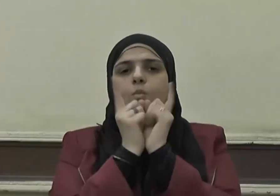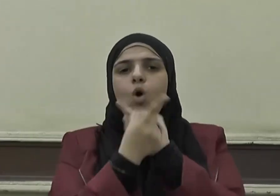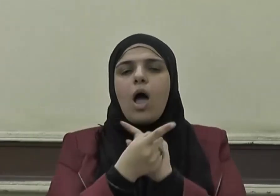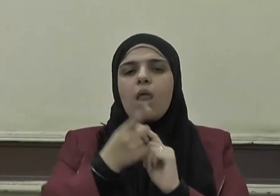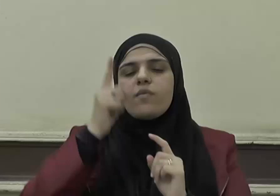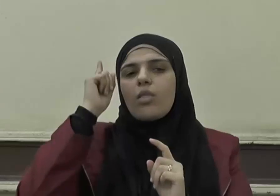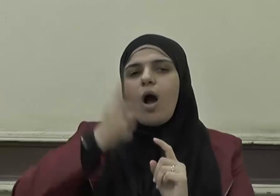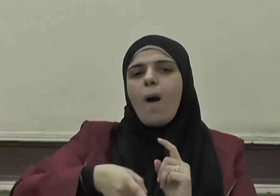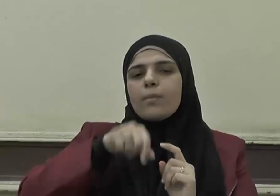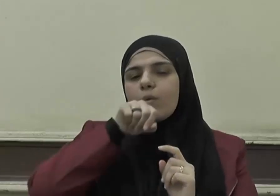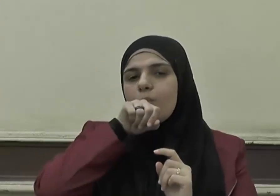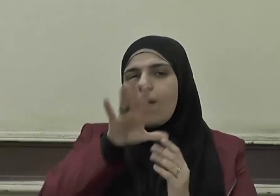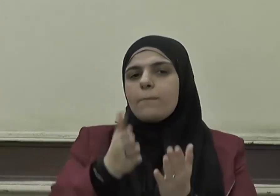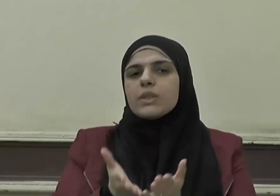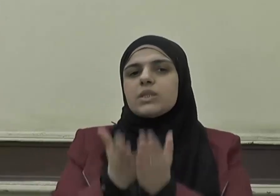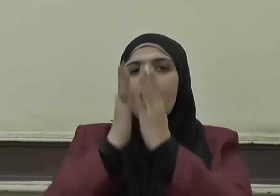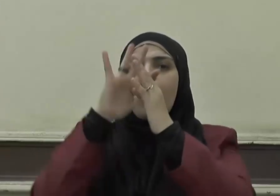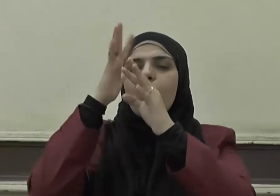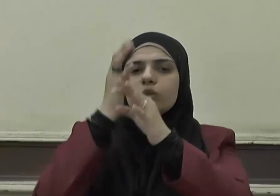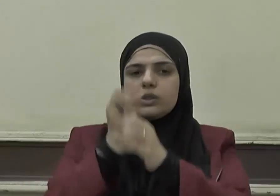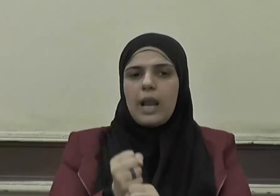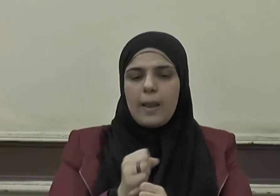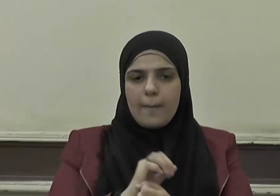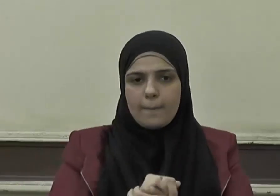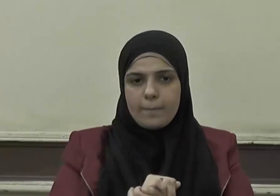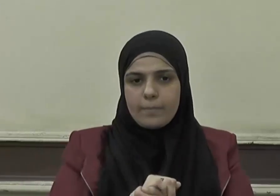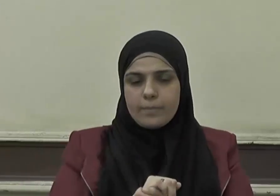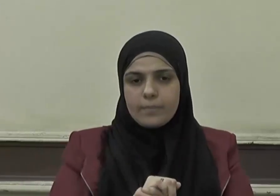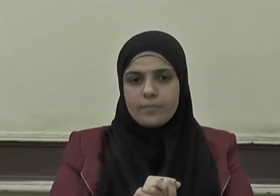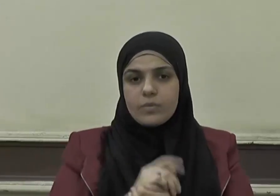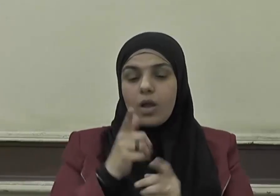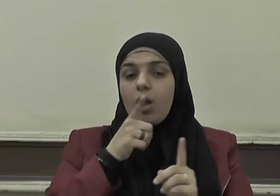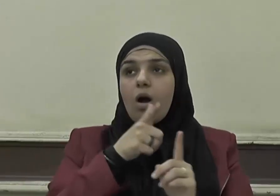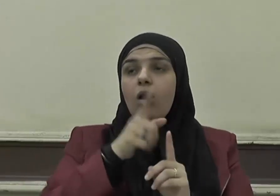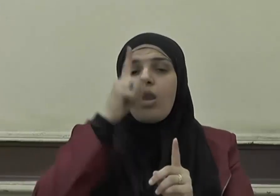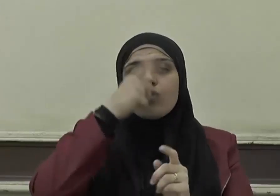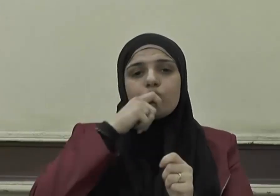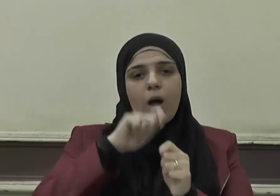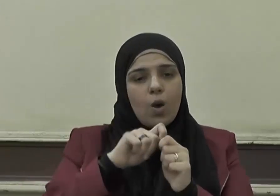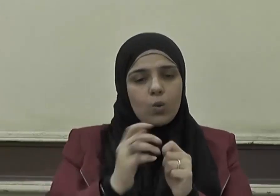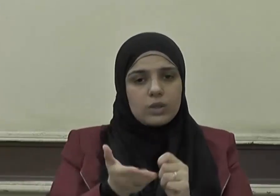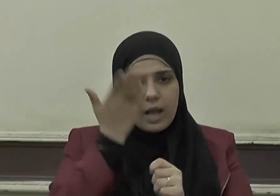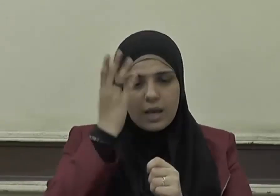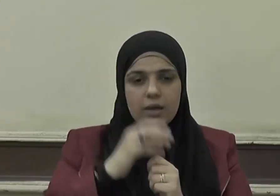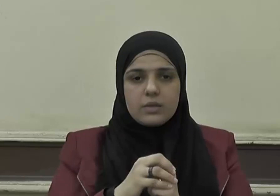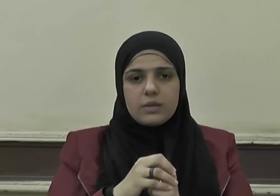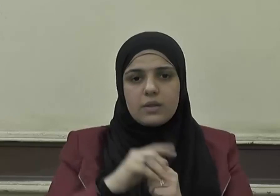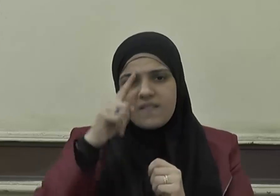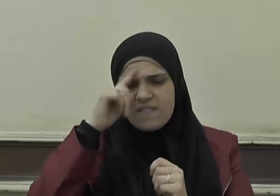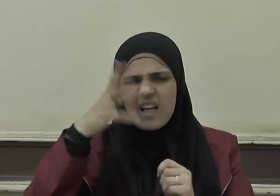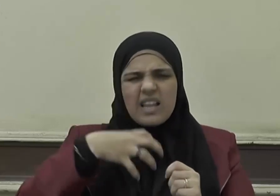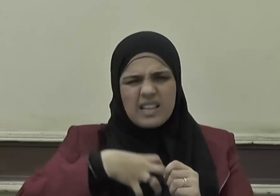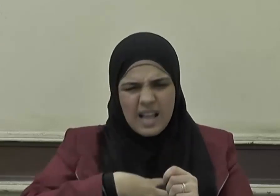رسوله صلى الله عليه وسلم فقال تعالى فليحذر الذين